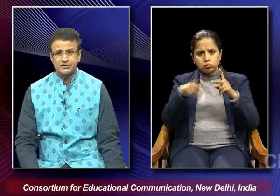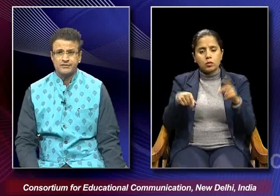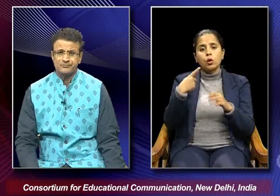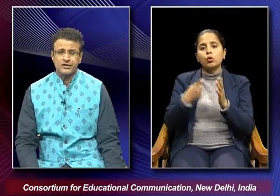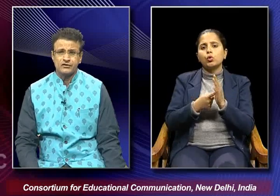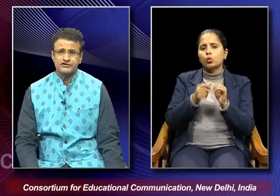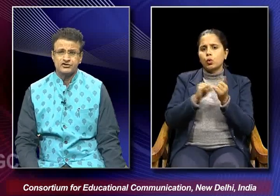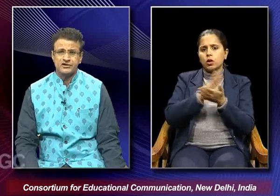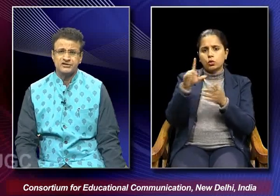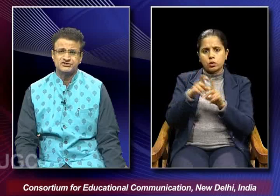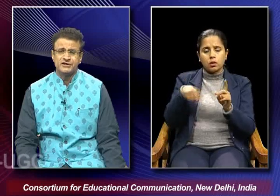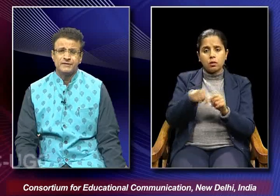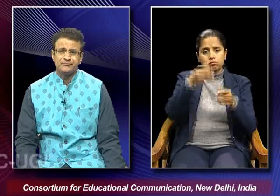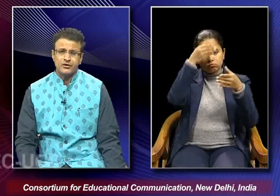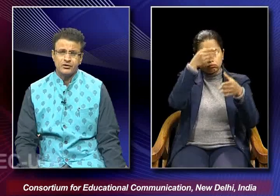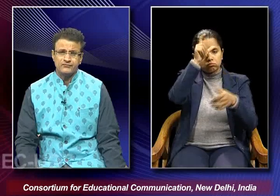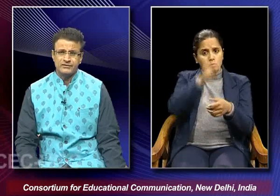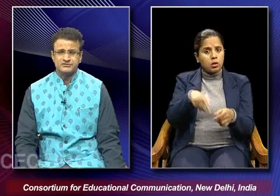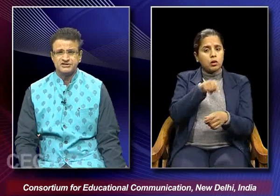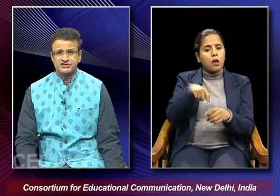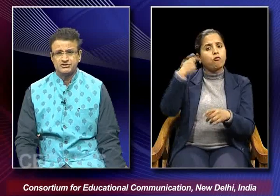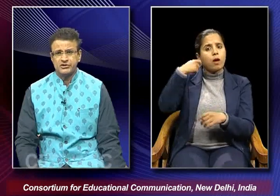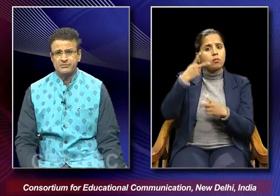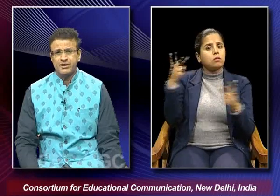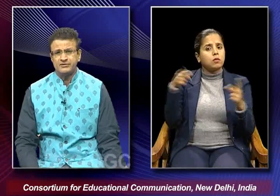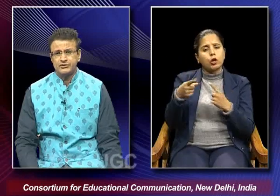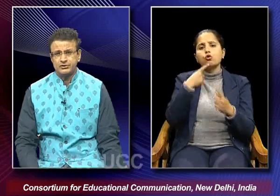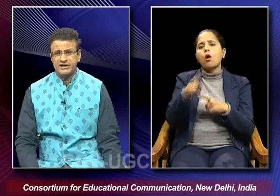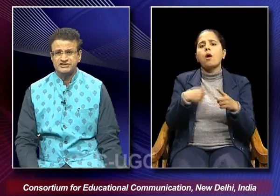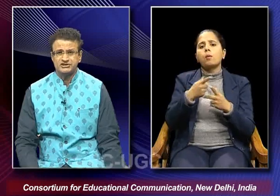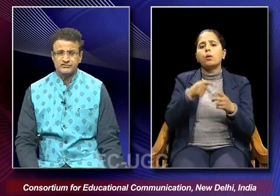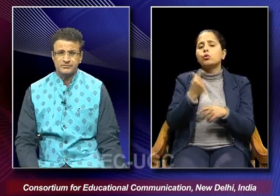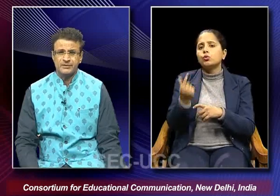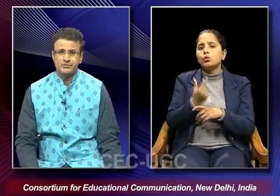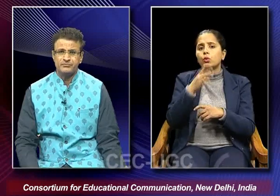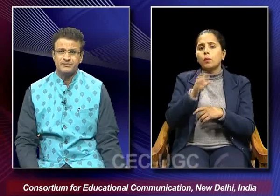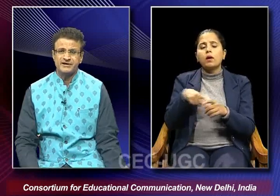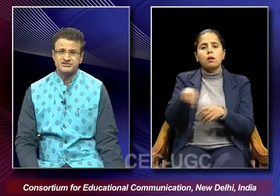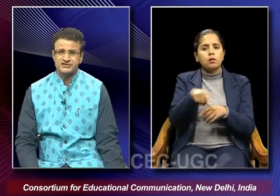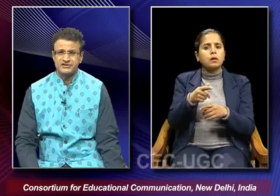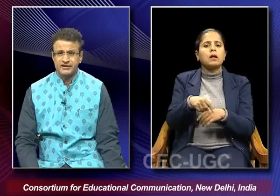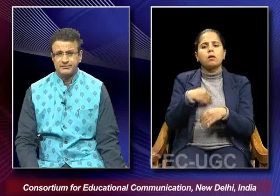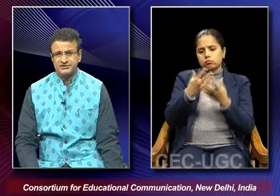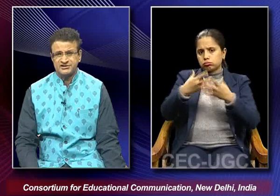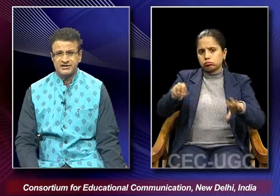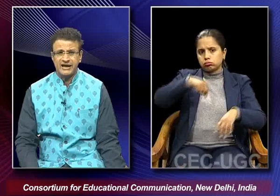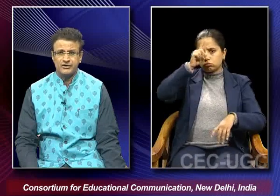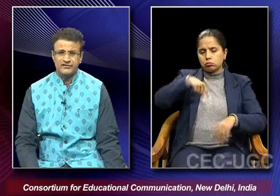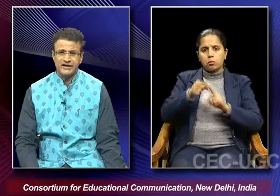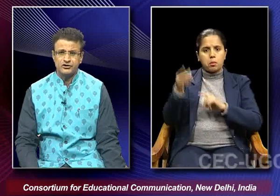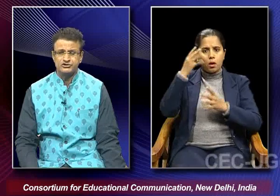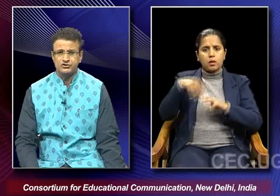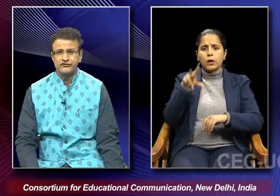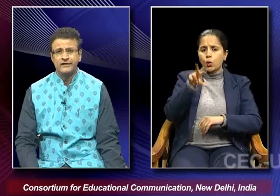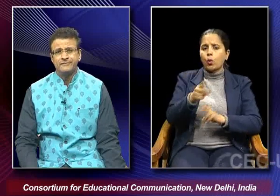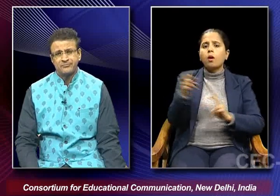is one of the scholars on films she has talked about the utilization of the map of pre-partition india means a denial of an